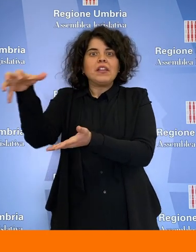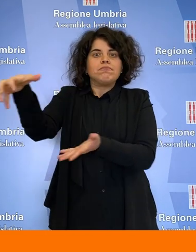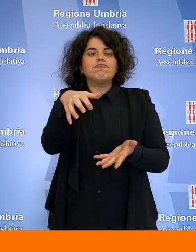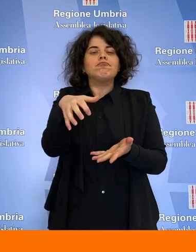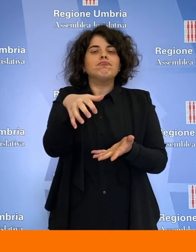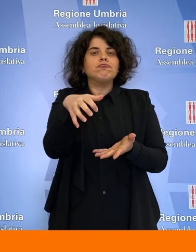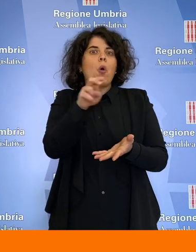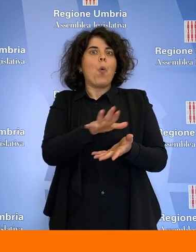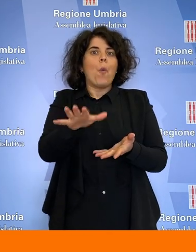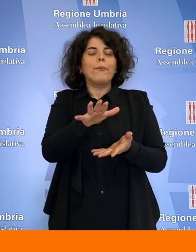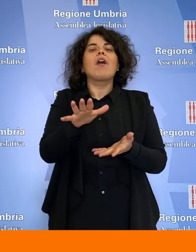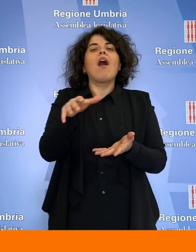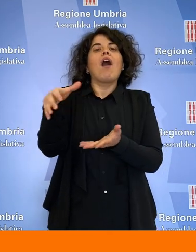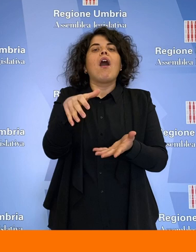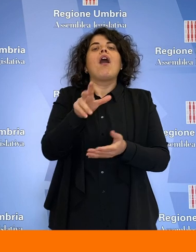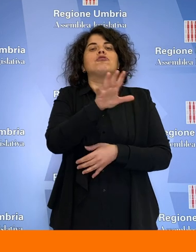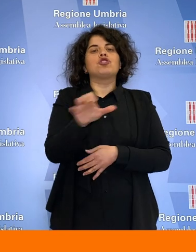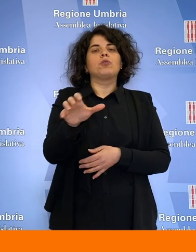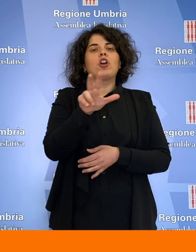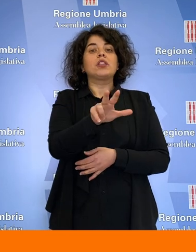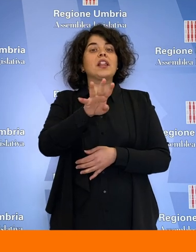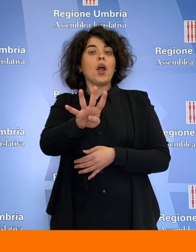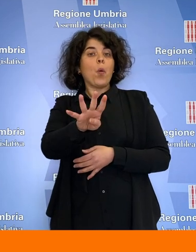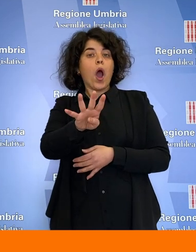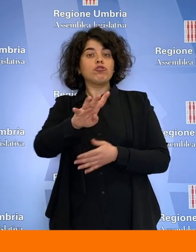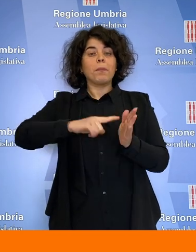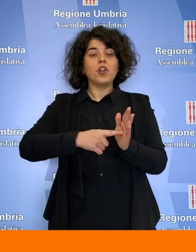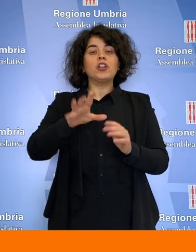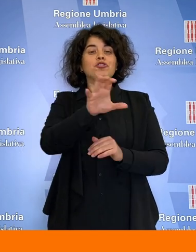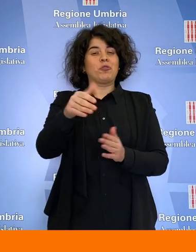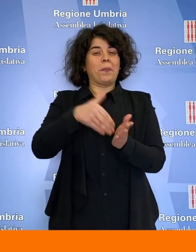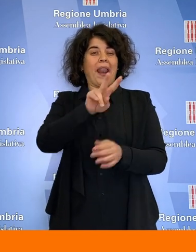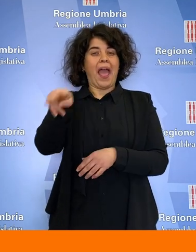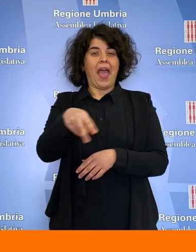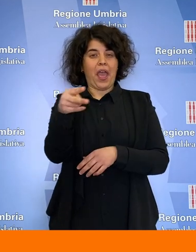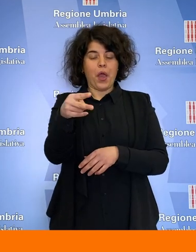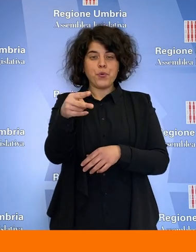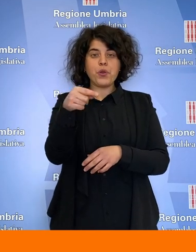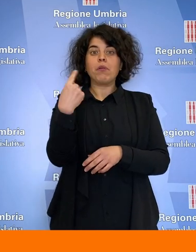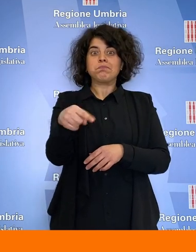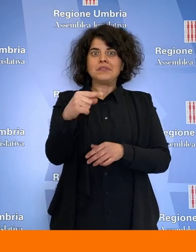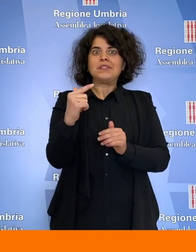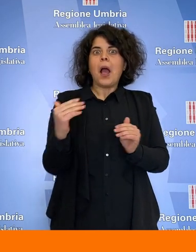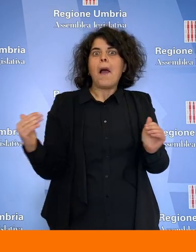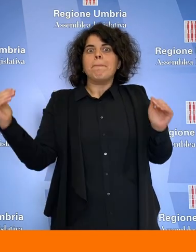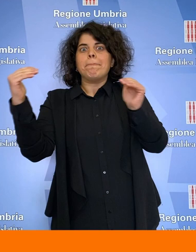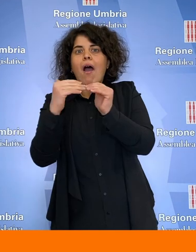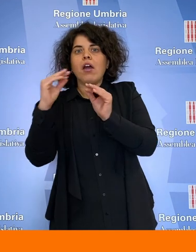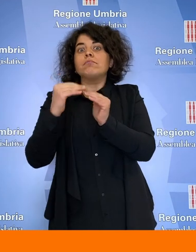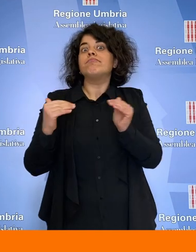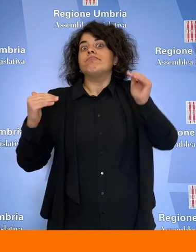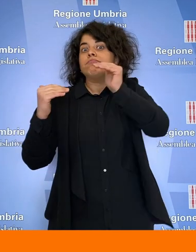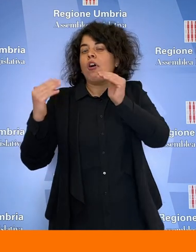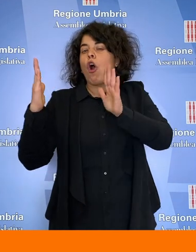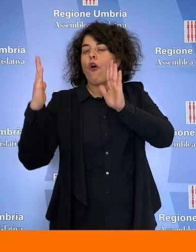534.500.000 euro, una dotazione pari o superiore a quanto previsto anche per regioni molto più